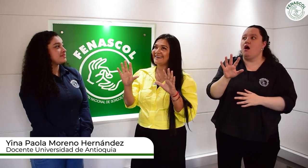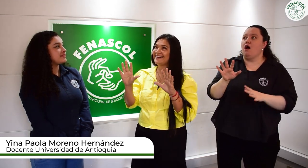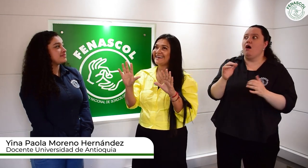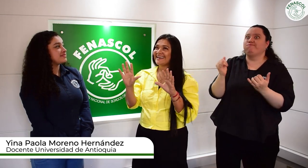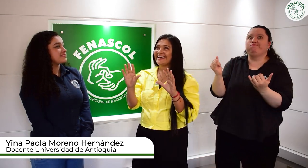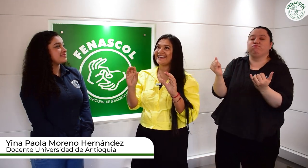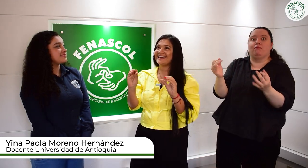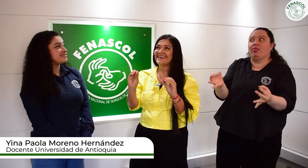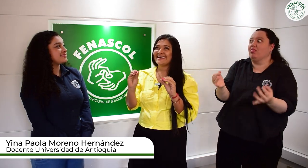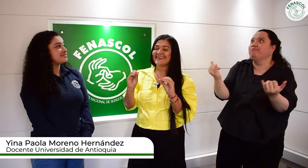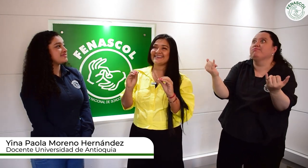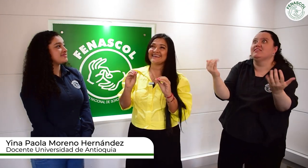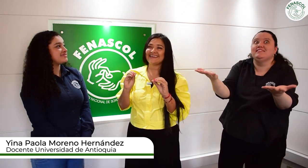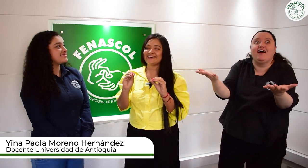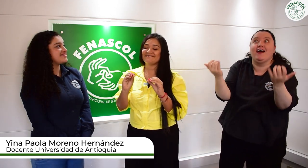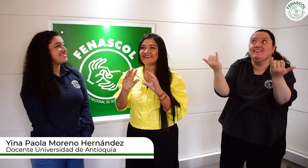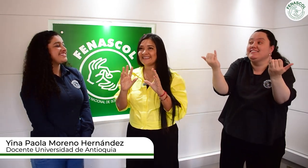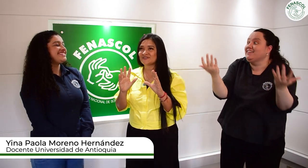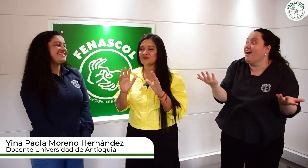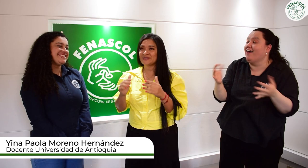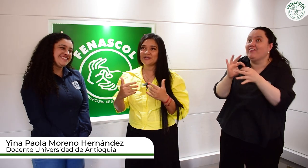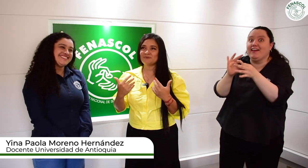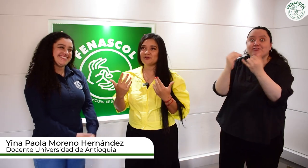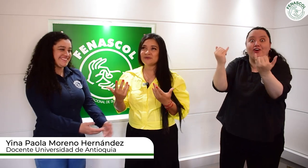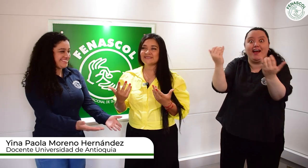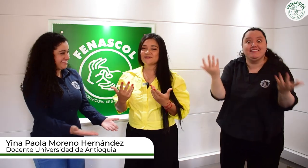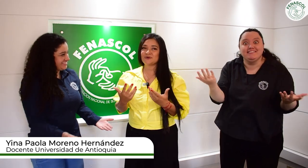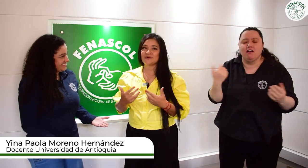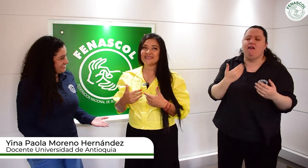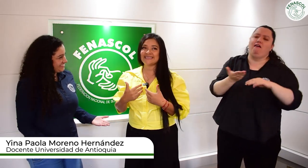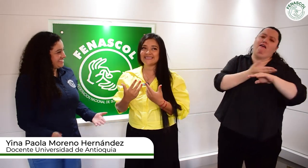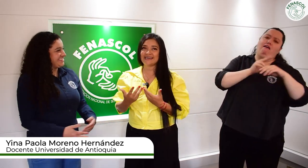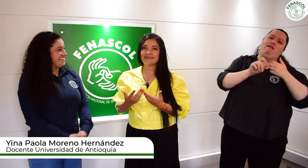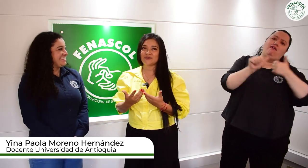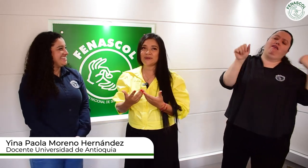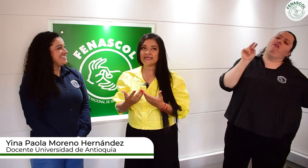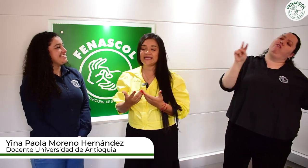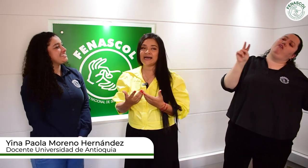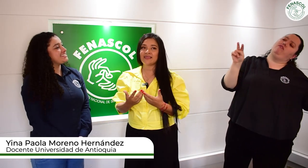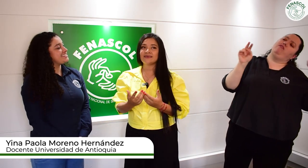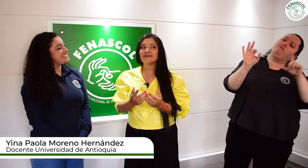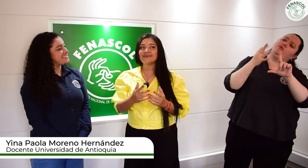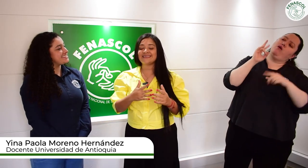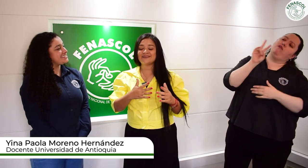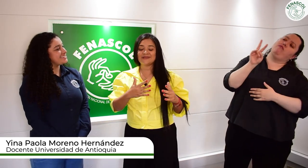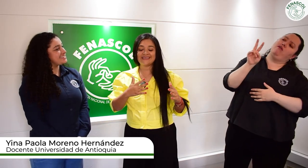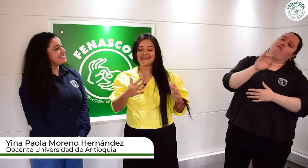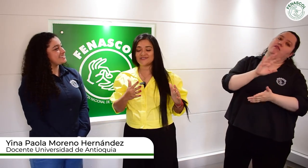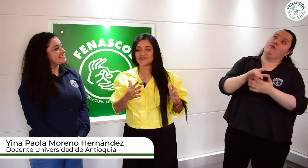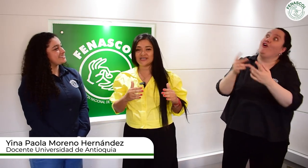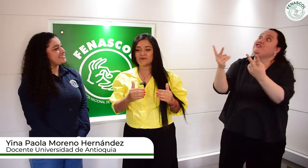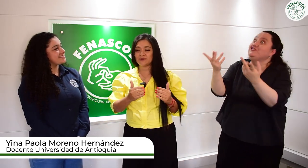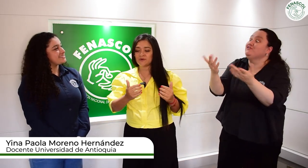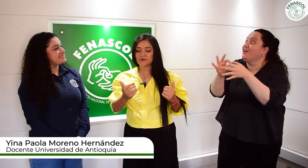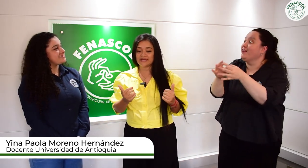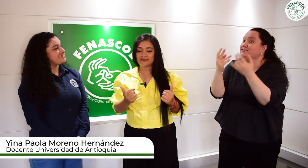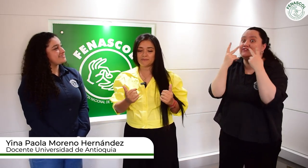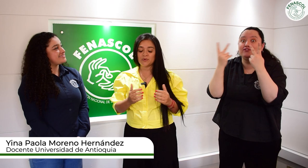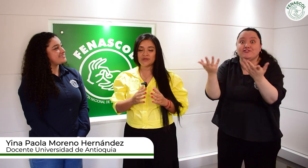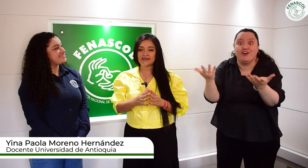Fenascol, que lo hemos visto desde la virtualidad y listo, ya luego poder tener